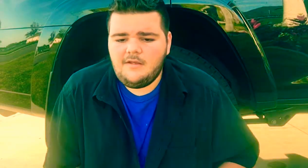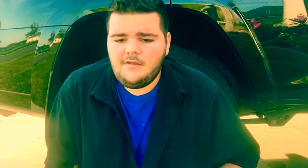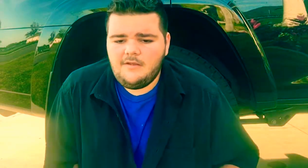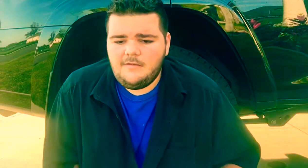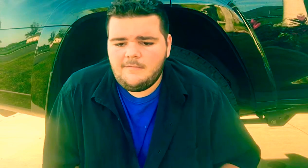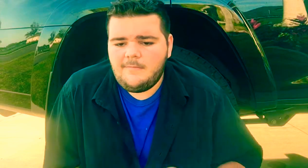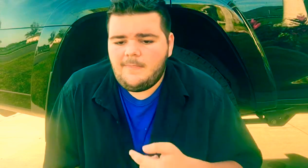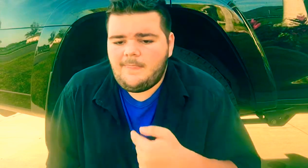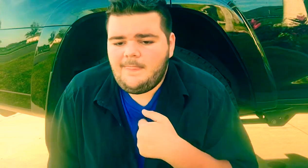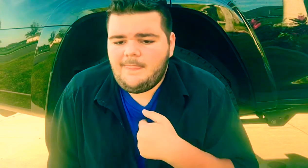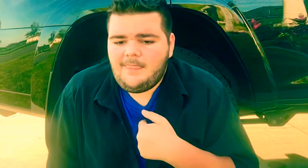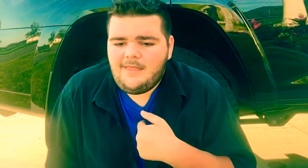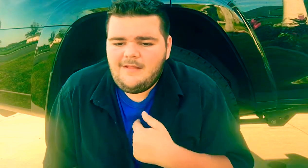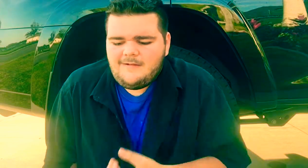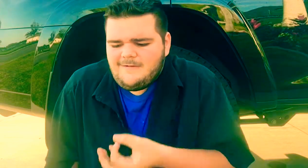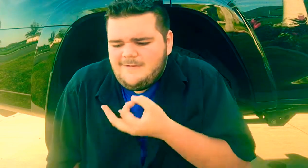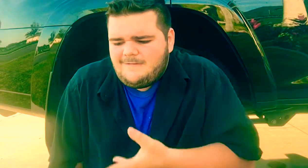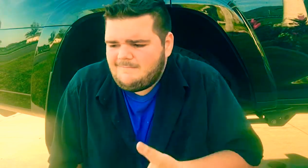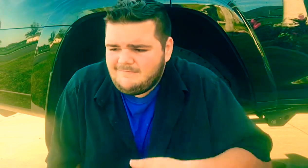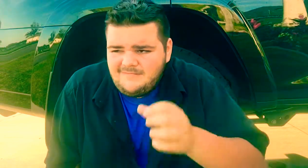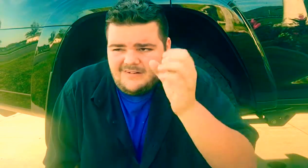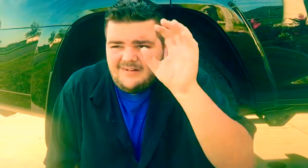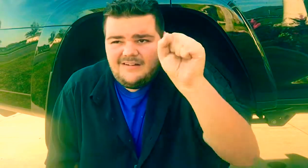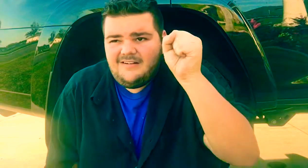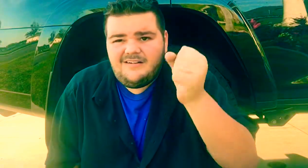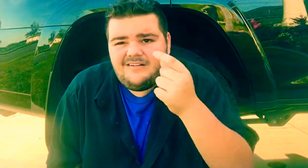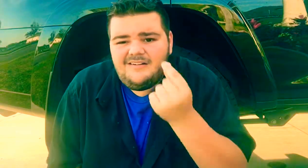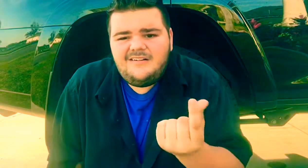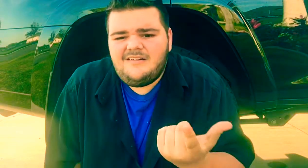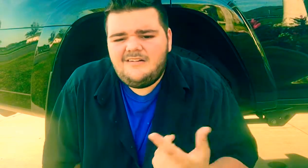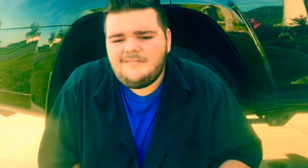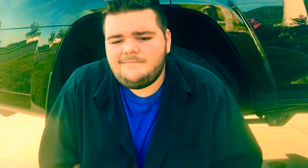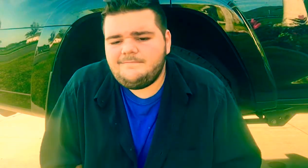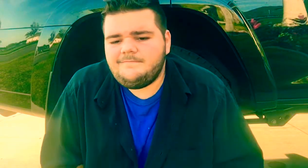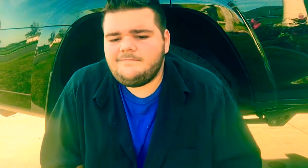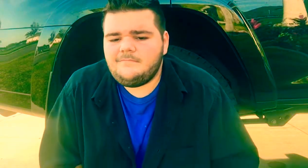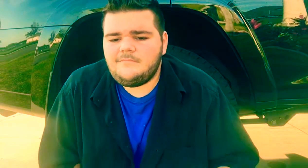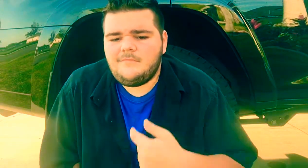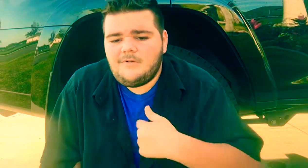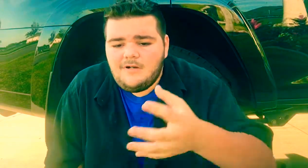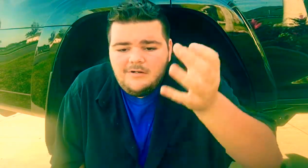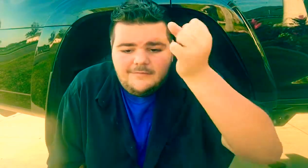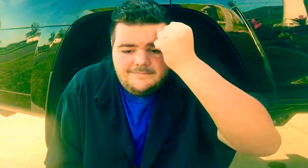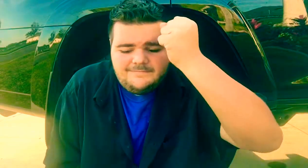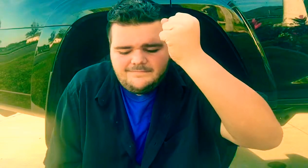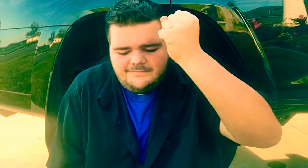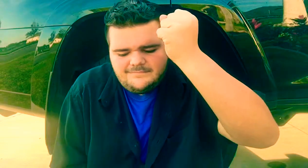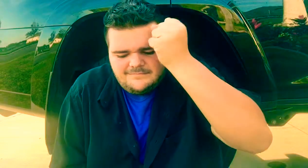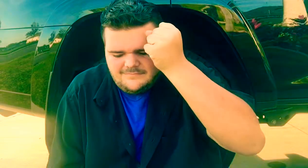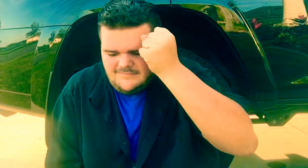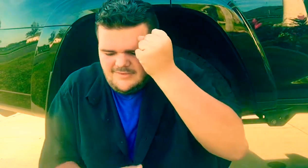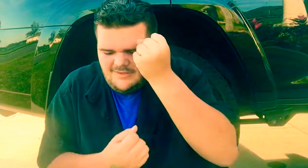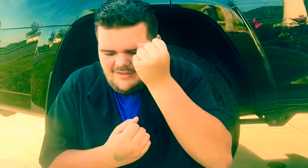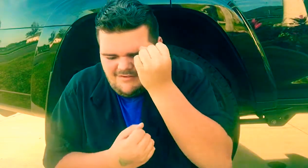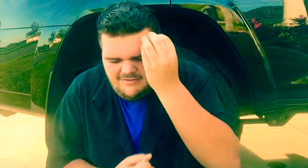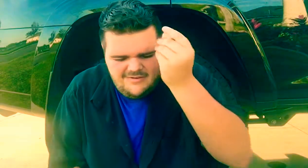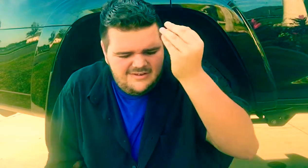占めいに嫌われても思い出が枯葉のよう